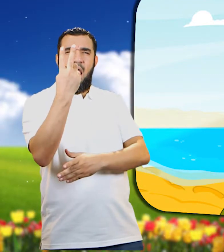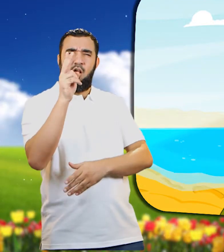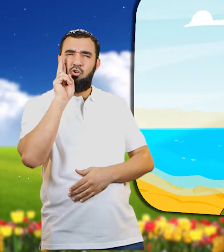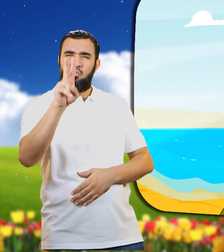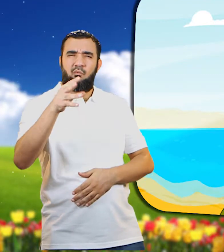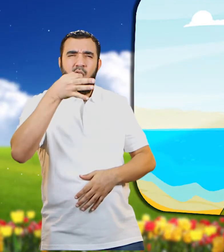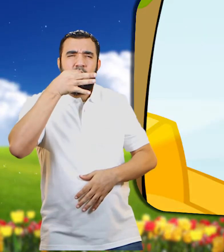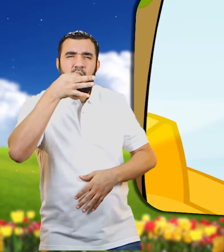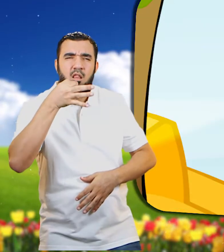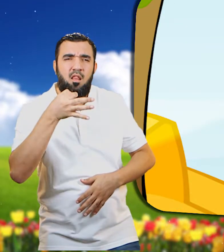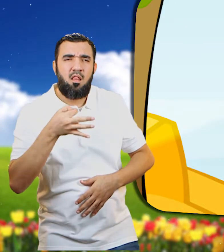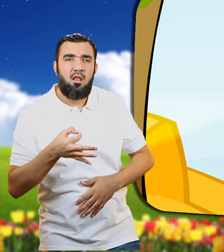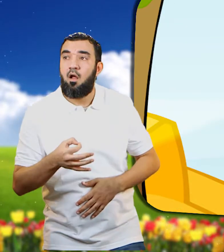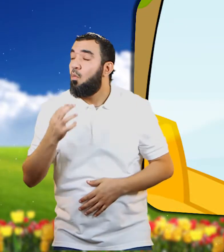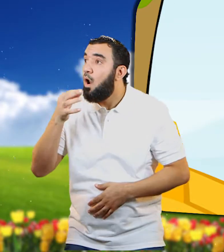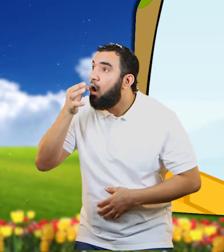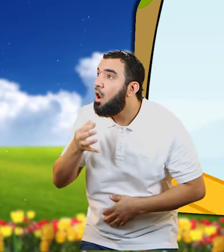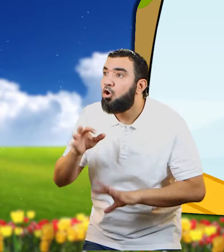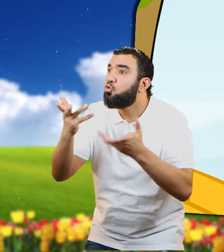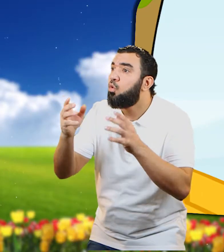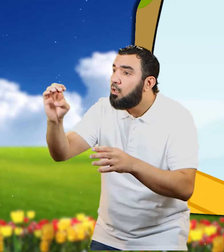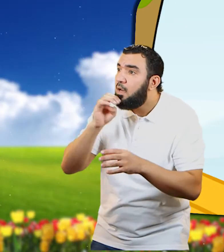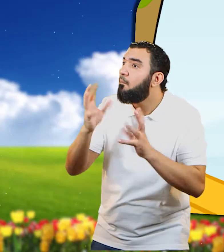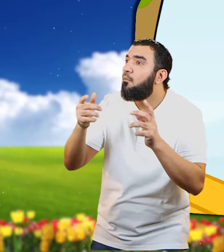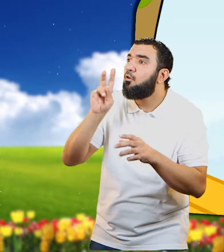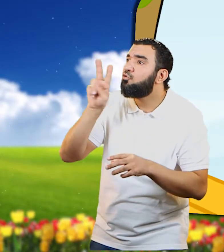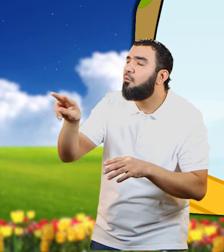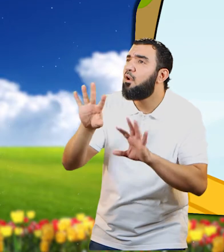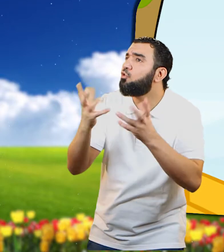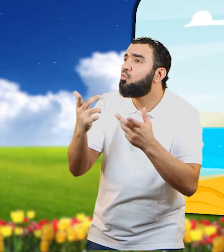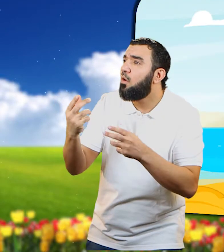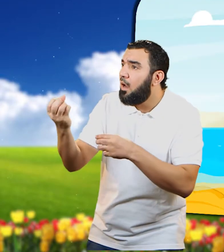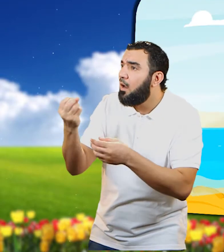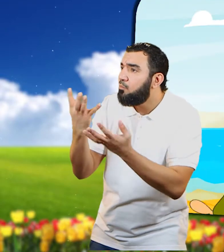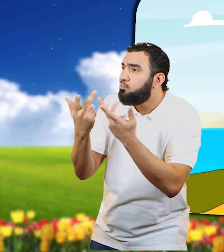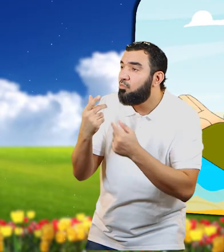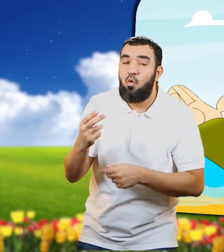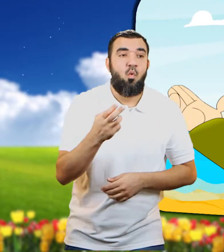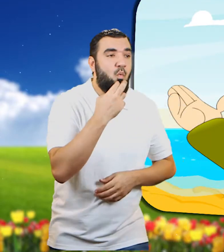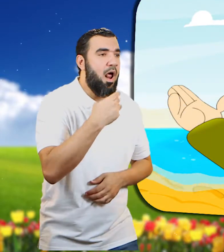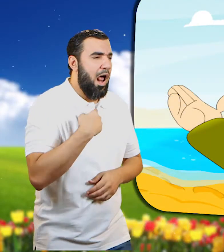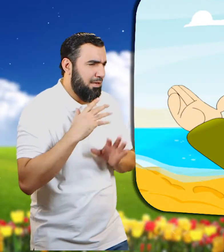عجيبا شيئا عجيبا ماذا رأيت سيدي سوف احتي لكم